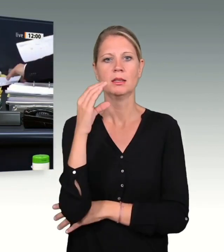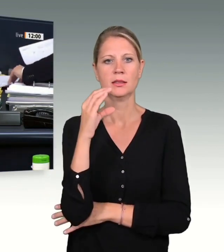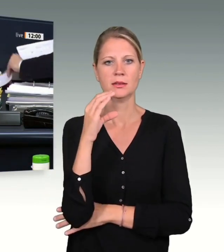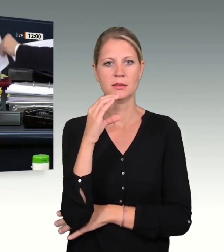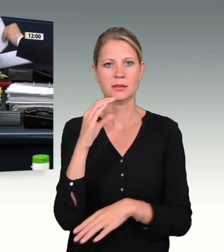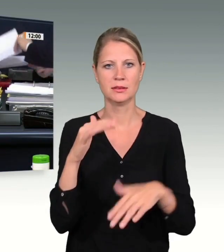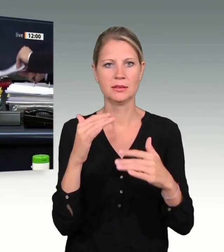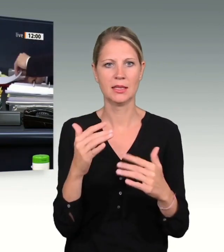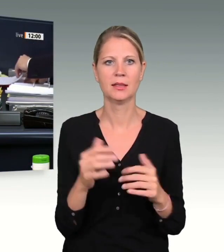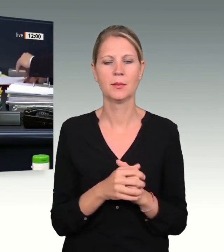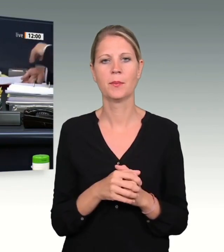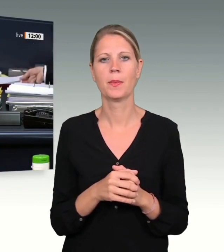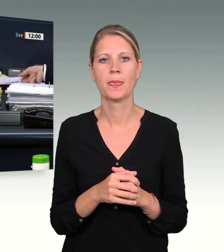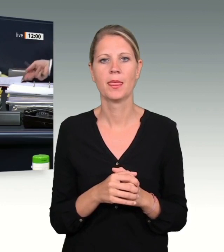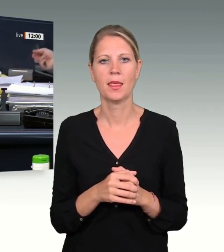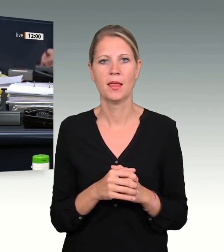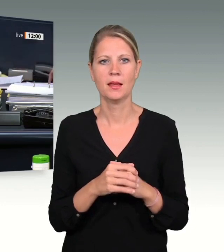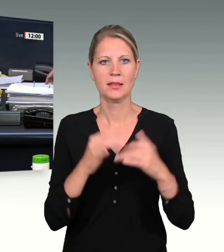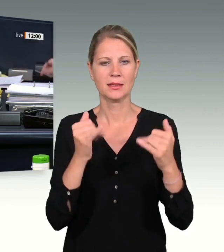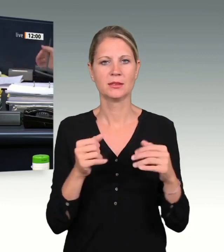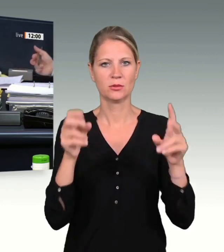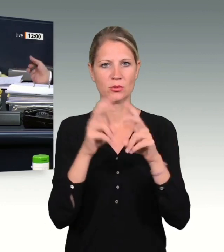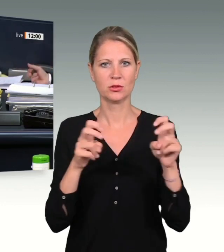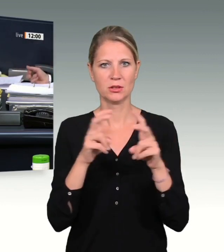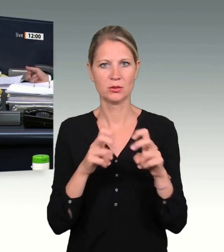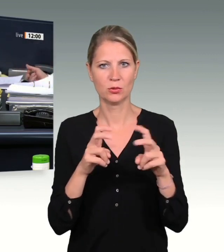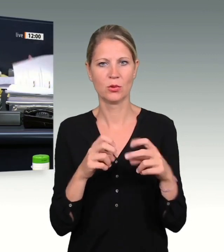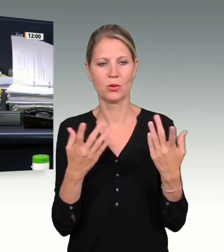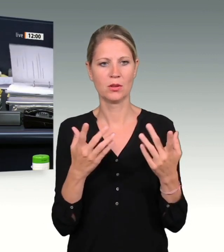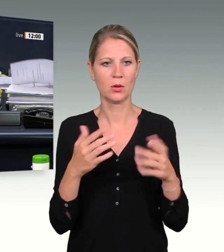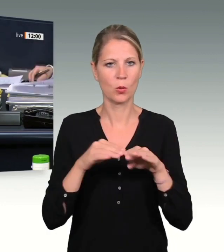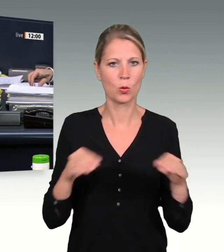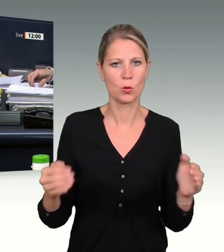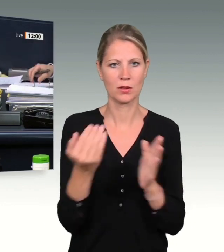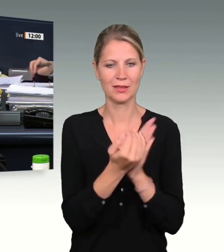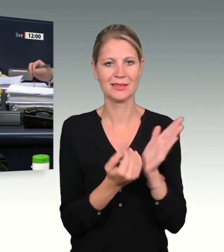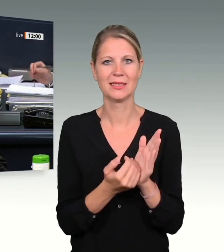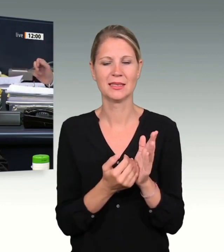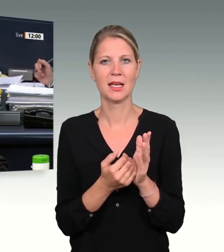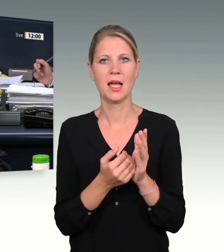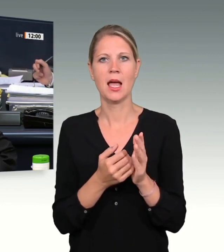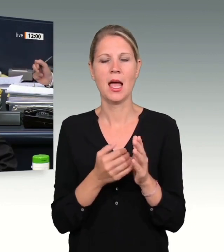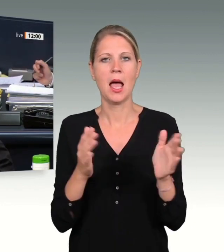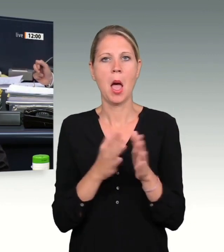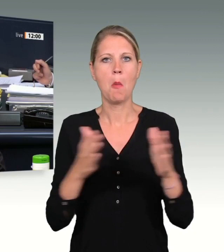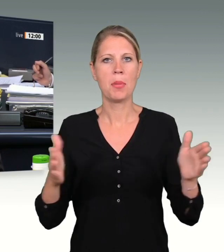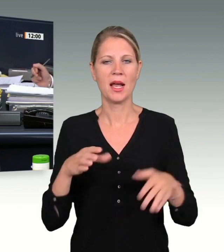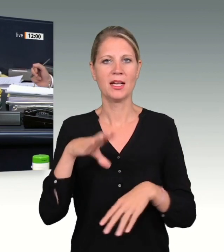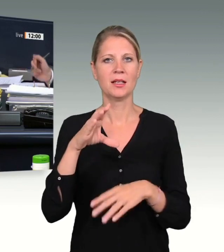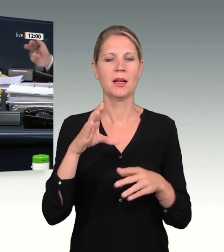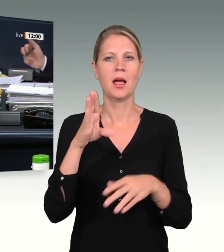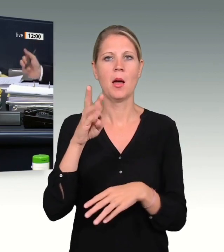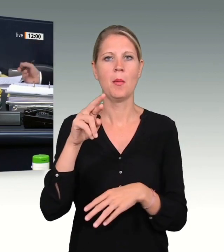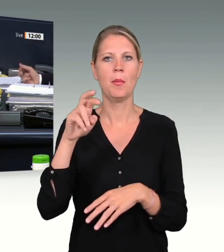Artikel 44 des Grundgesetzes, Breitscheid, Attentat, Platz. Bitte, liebe Kolleginnen und Kollegen, nehmen Sie Platz. Dieser